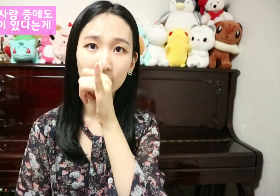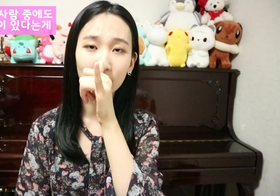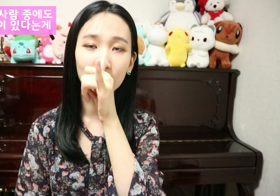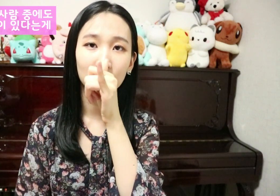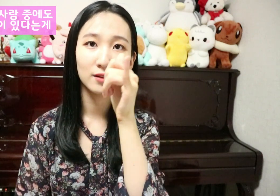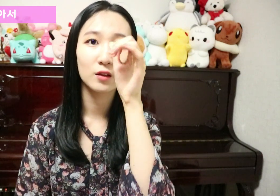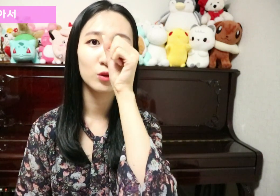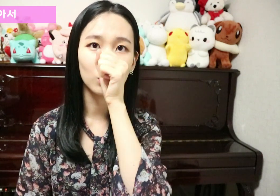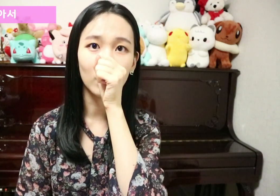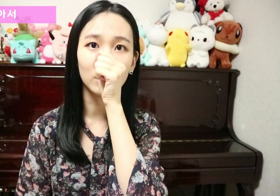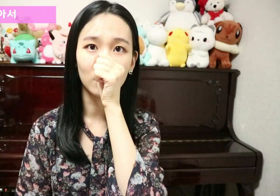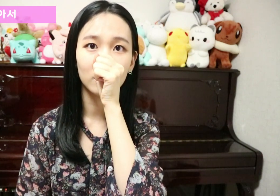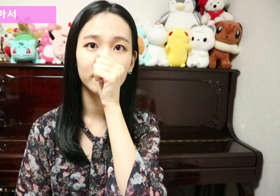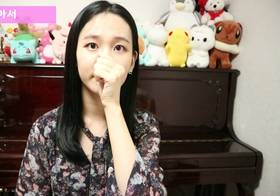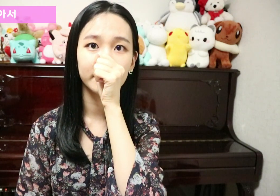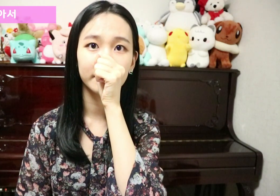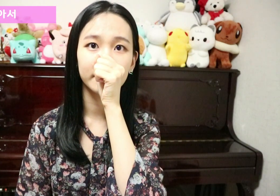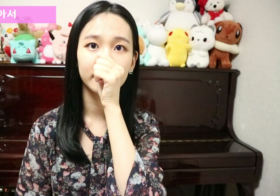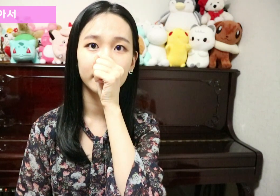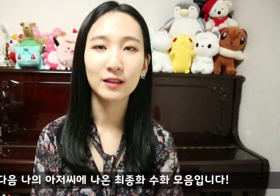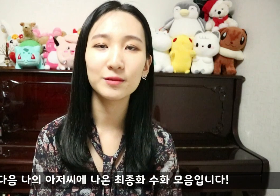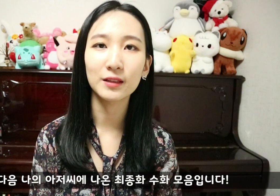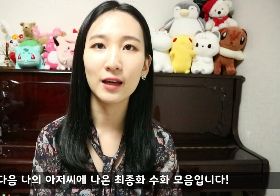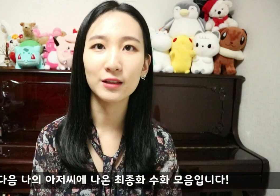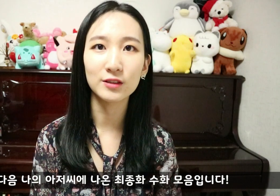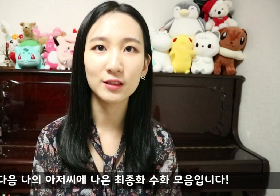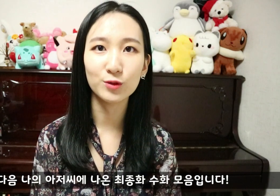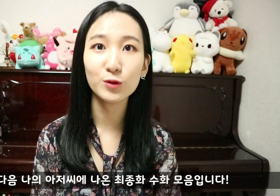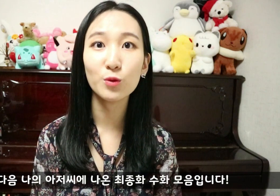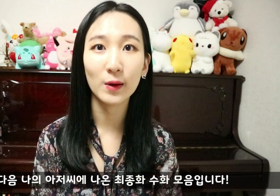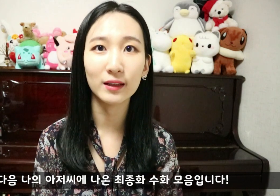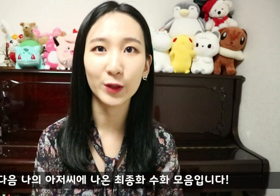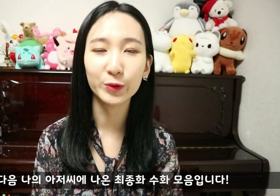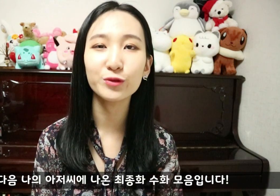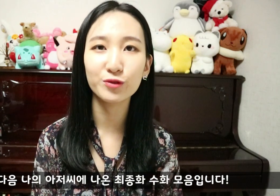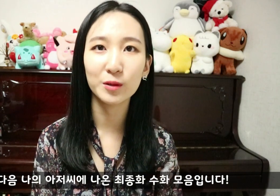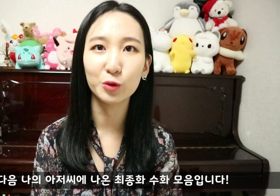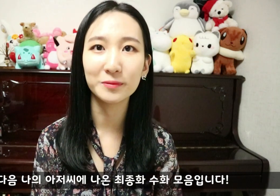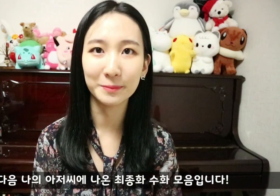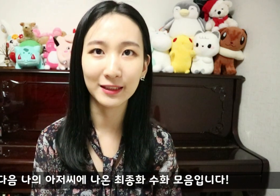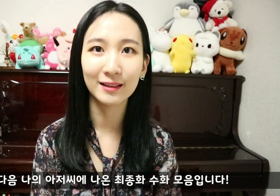게 좋아서 그 다음 나의 아저씨 최종화에 나온 수화 모음입니다